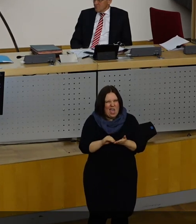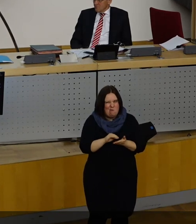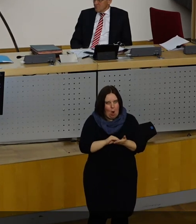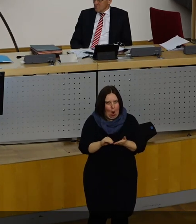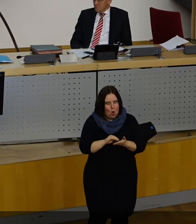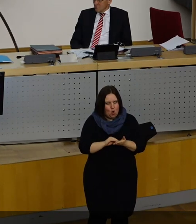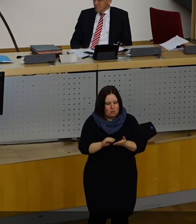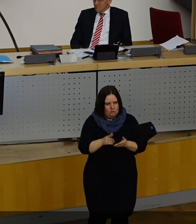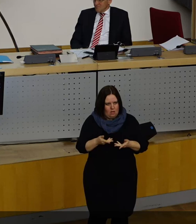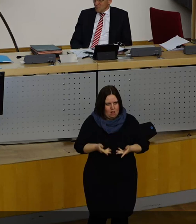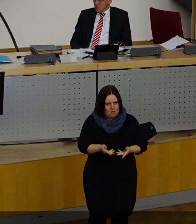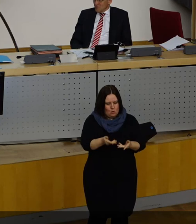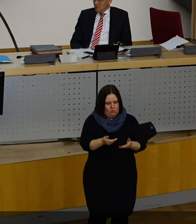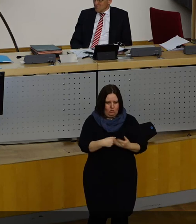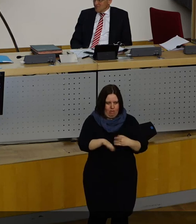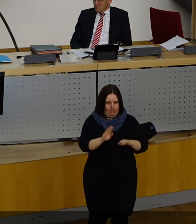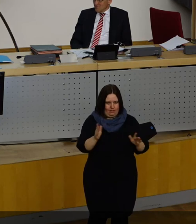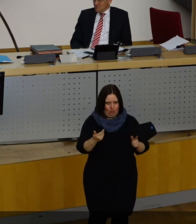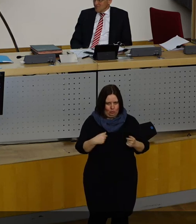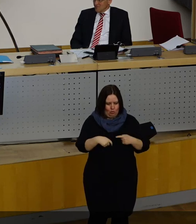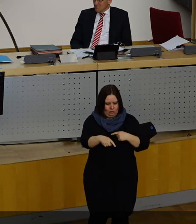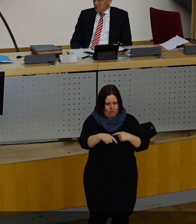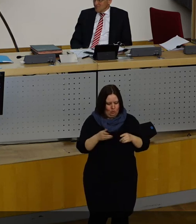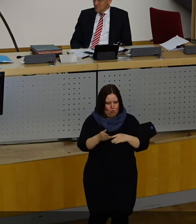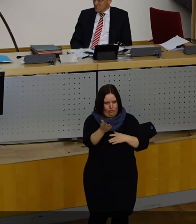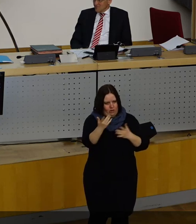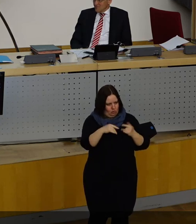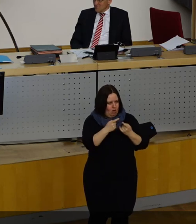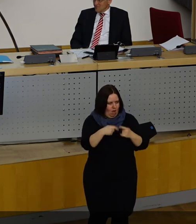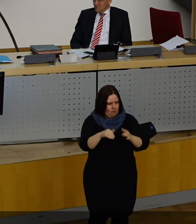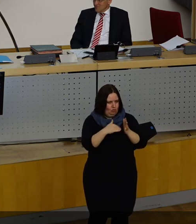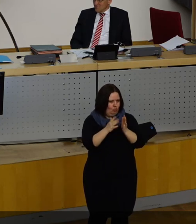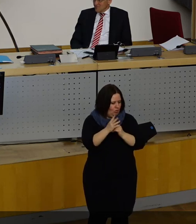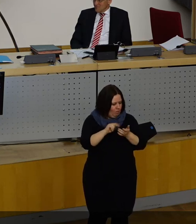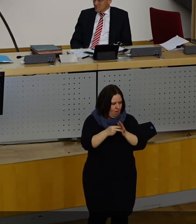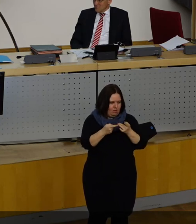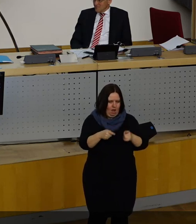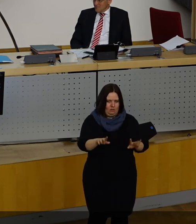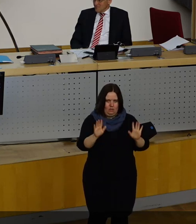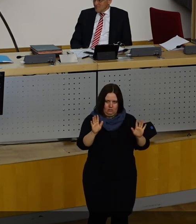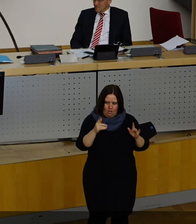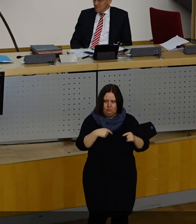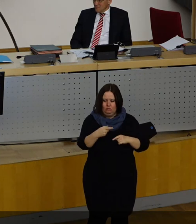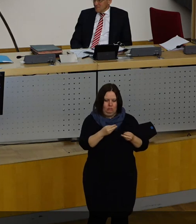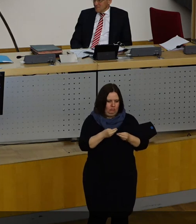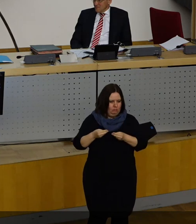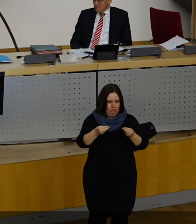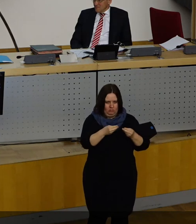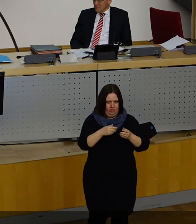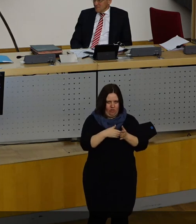und jetzt nicht alles, was wir in Zukunft vielleicht nach an Strukturen planen, aber miteinander hier